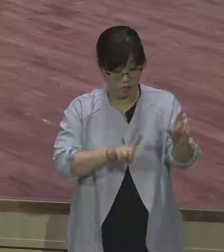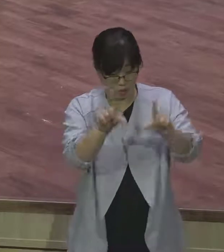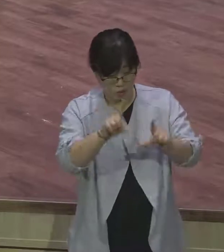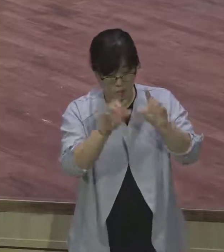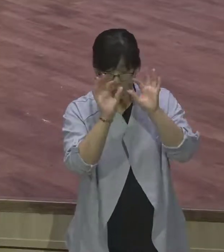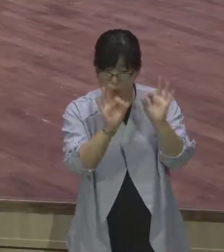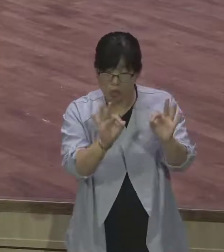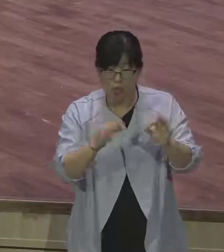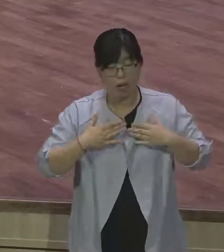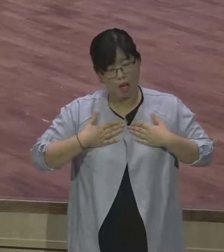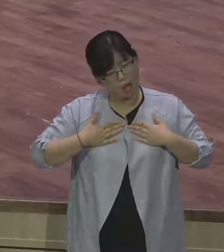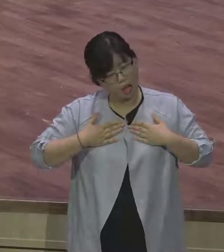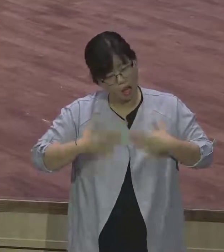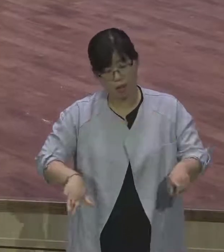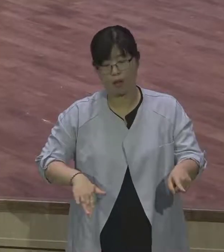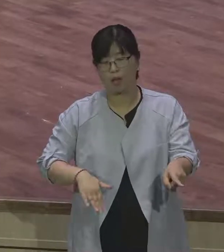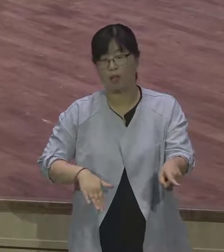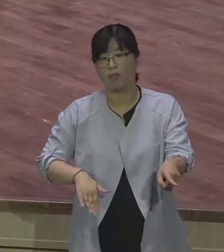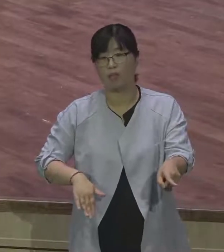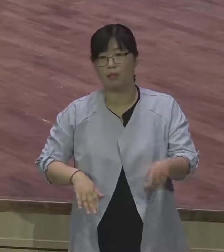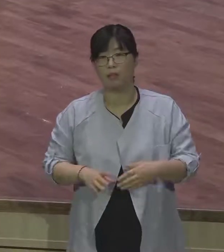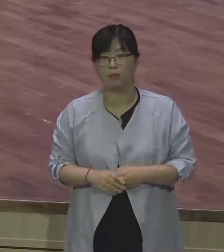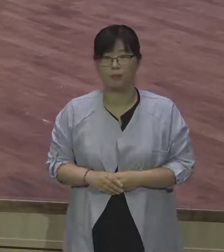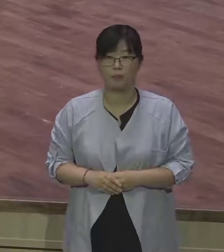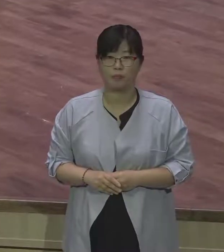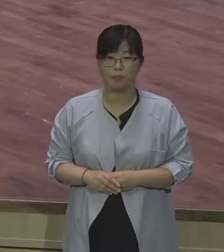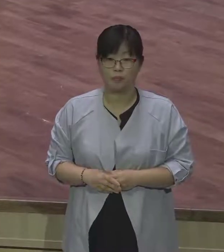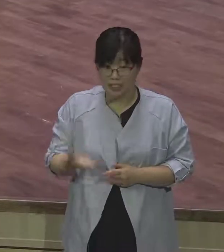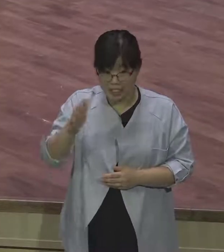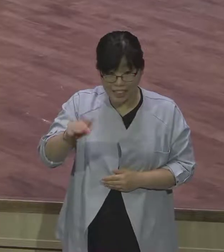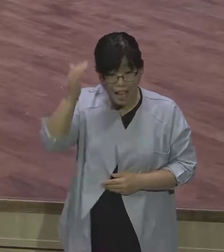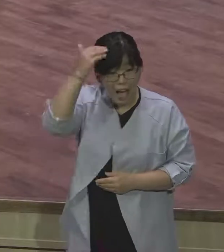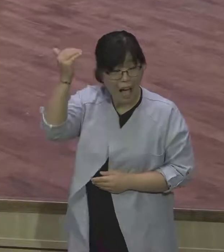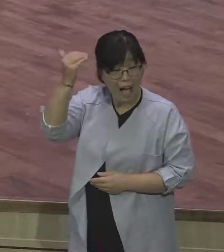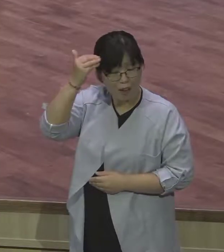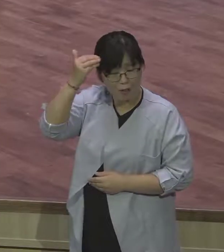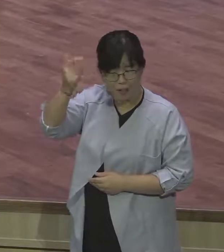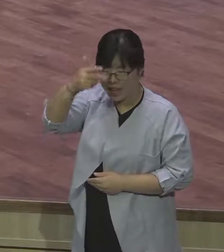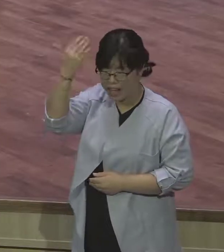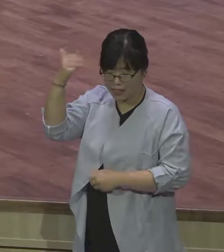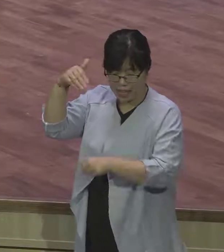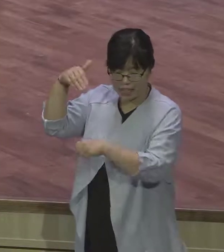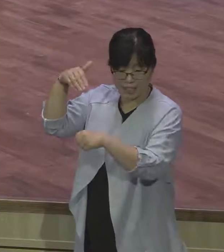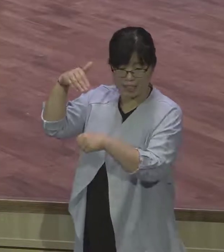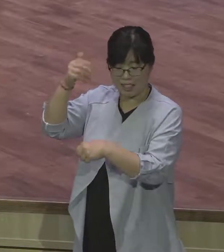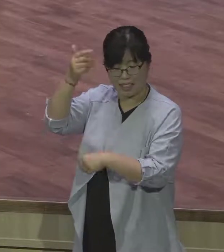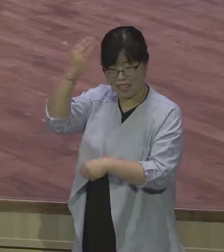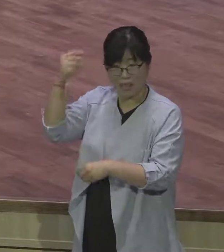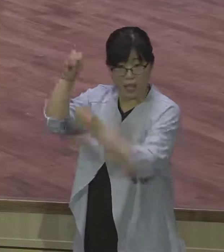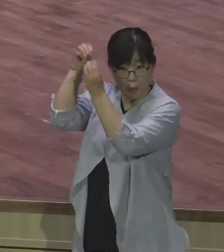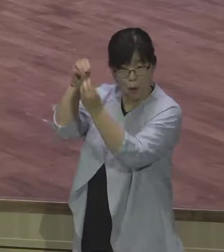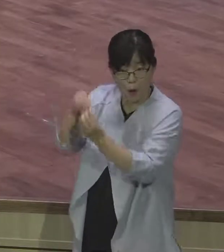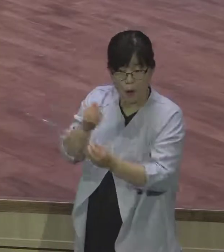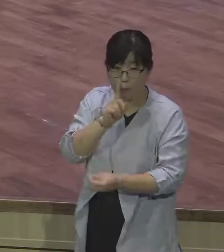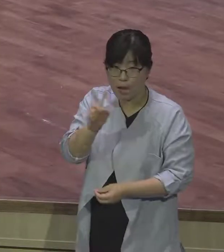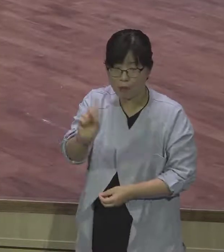들은 말이 있죠. 지렁이도 뭐여 밟으면 꿈틀거린다. 그게 무슨 말이에요? 지렁이도 밟으면